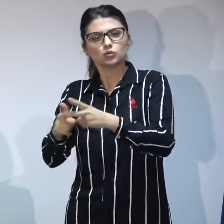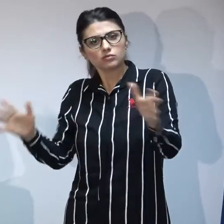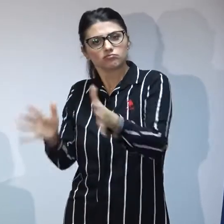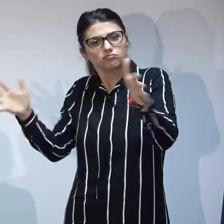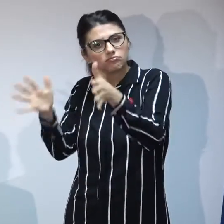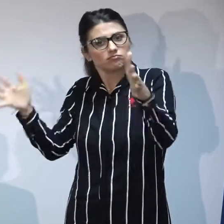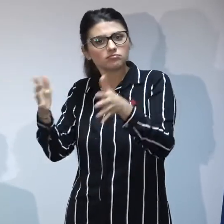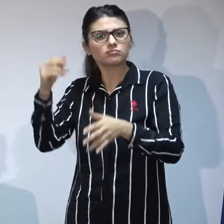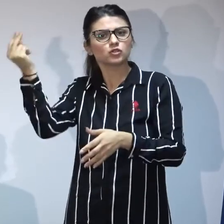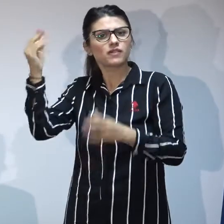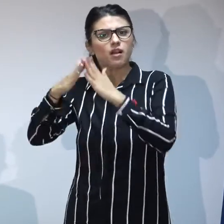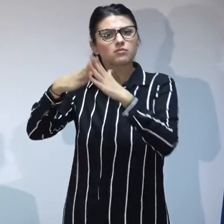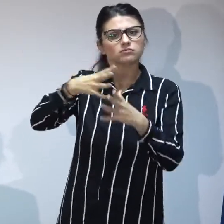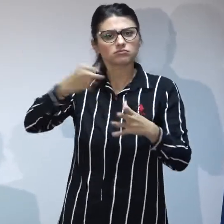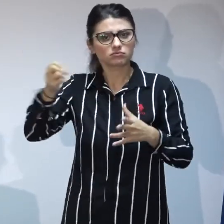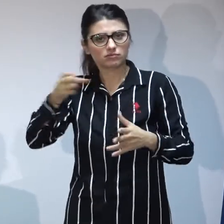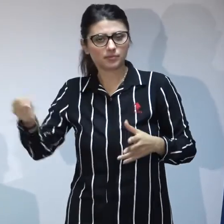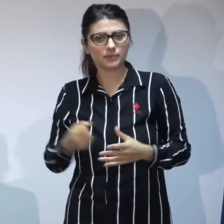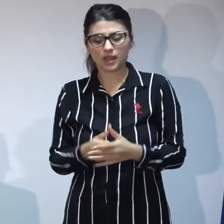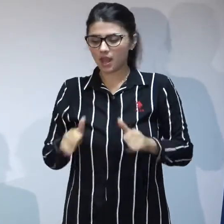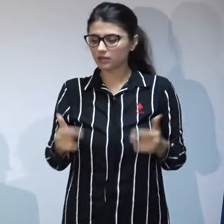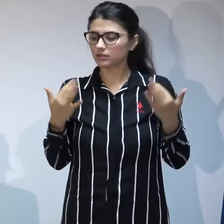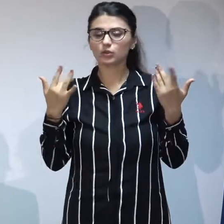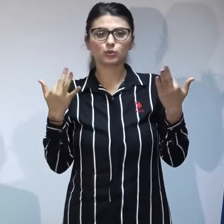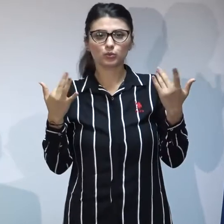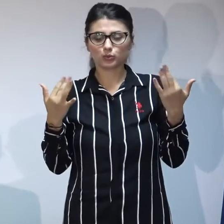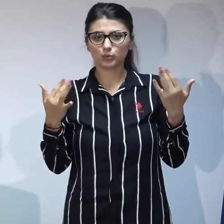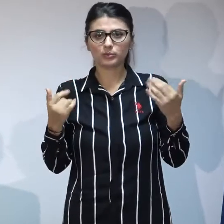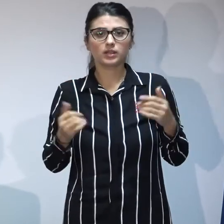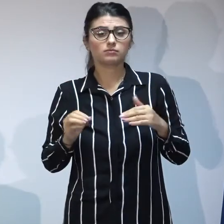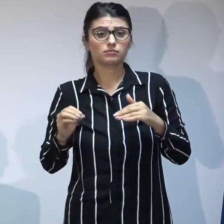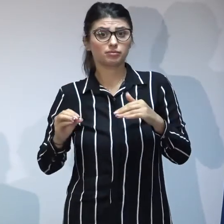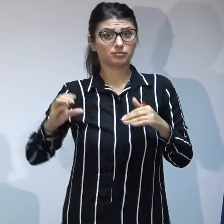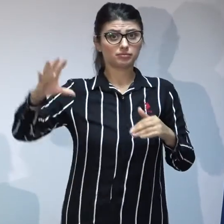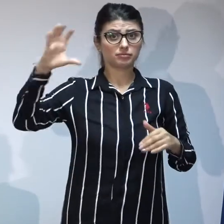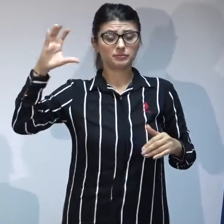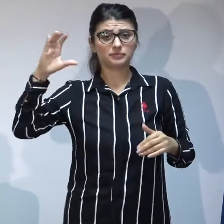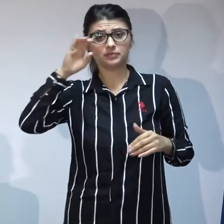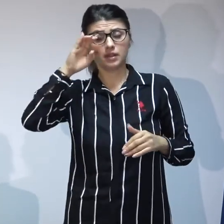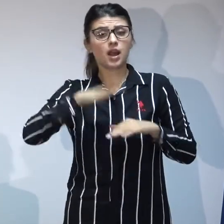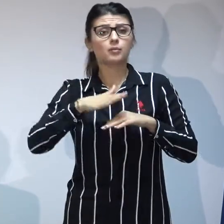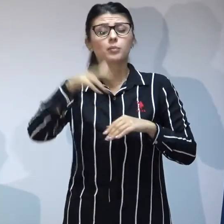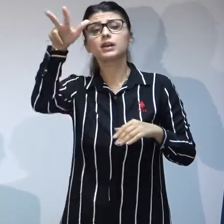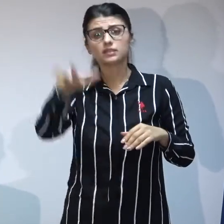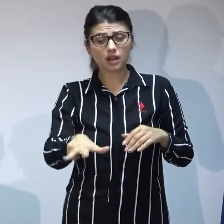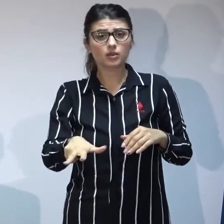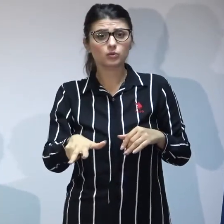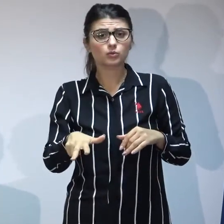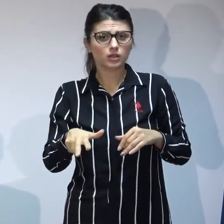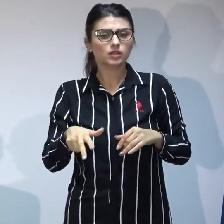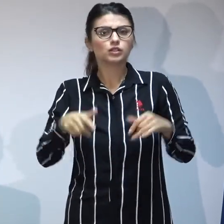Astfel am ajuns la cifra, incredibilă pentru aproape 3 luni de zile, de 7